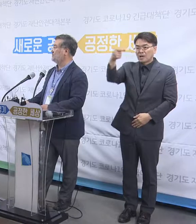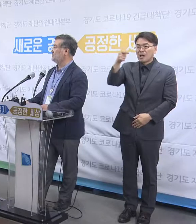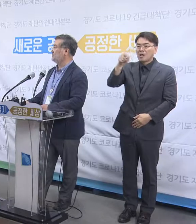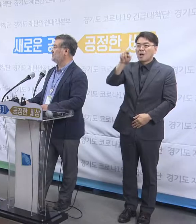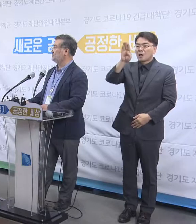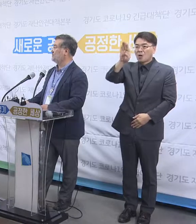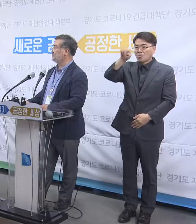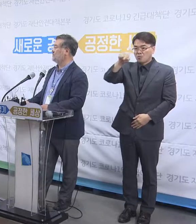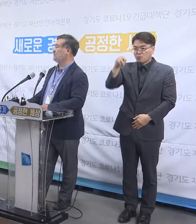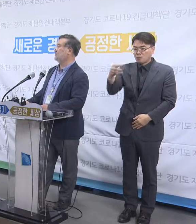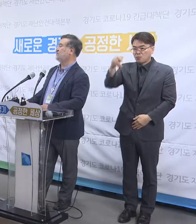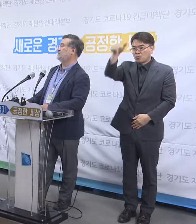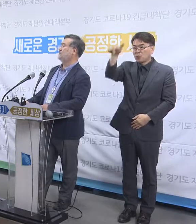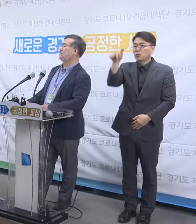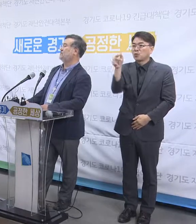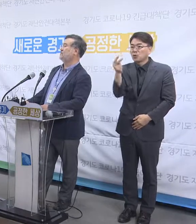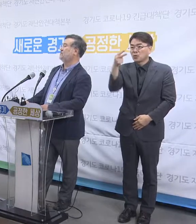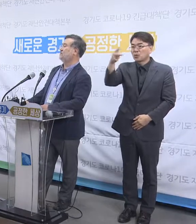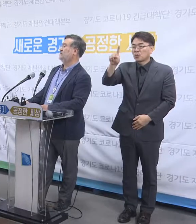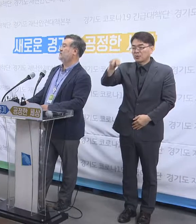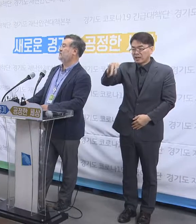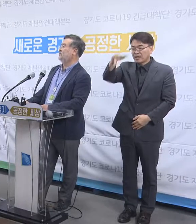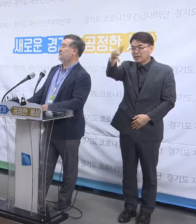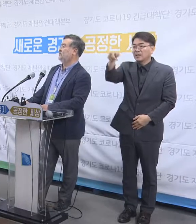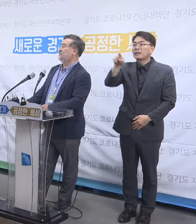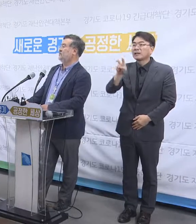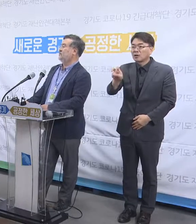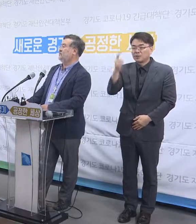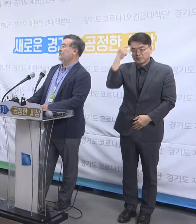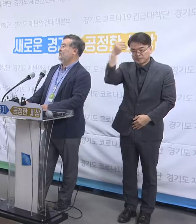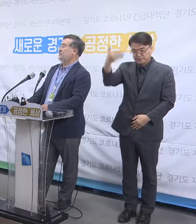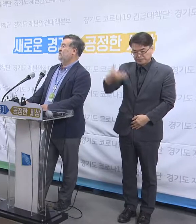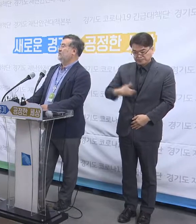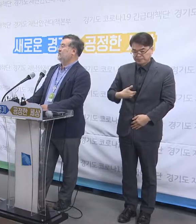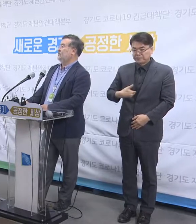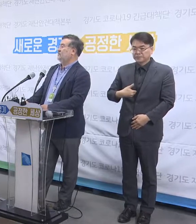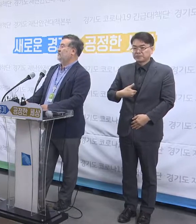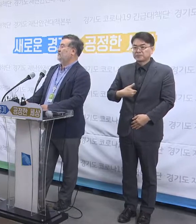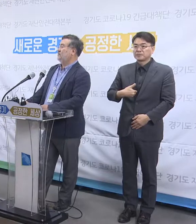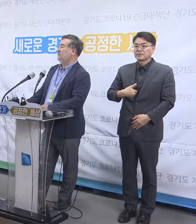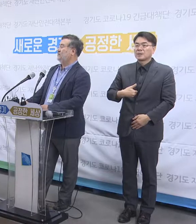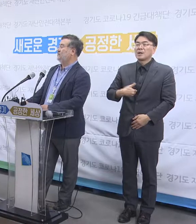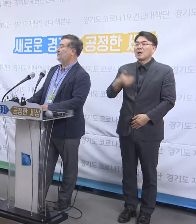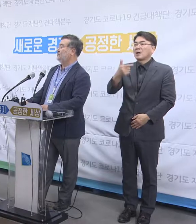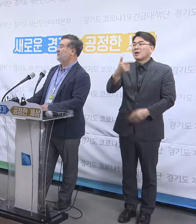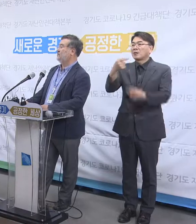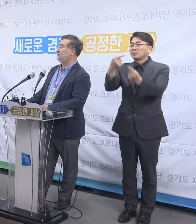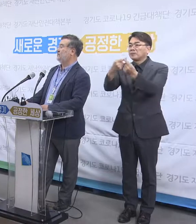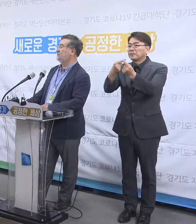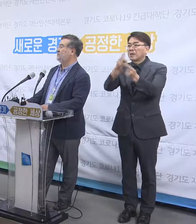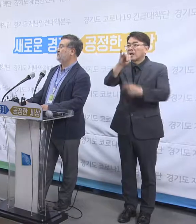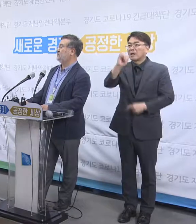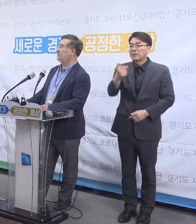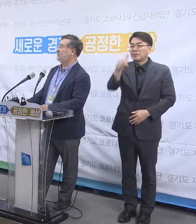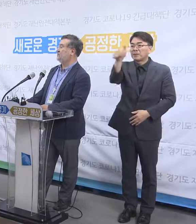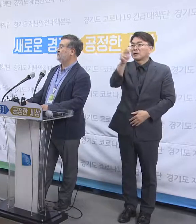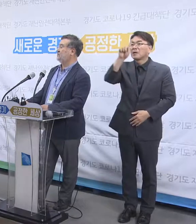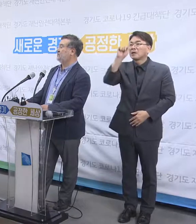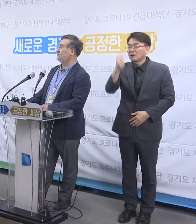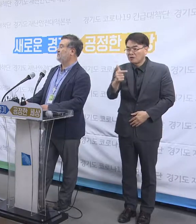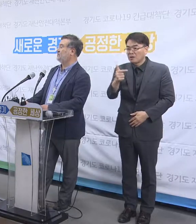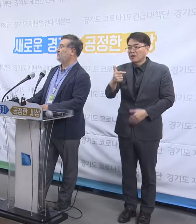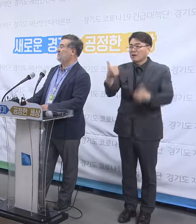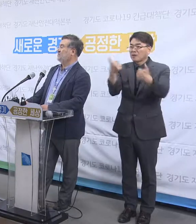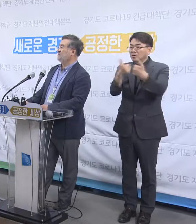조동섭 기자님의 질입니다. 크게 두 가지로 여기될 수 있겠습니다. 민간협의회 지휘 권항 그리고